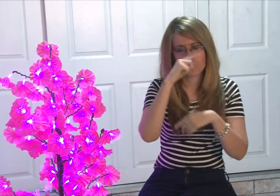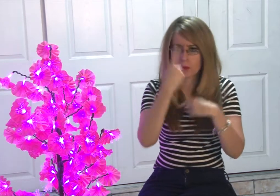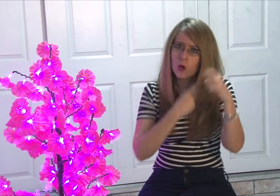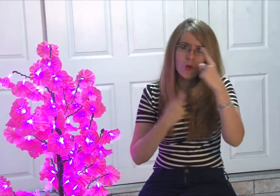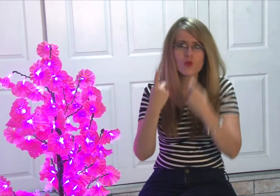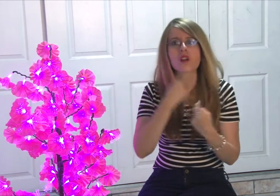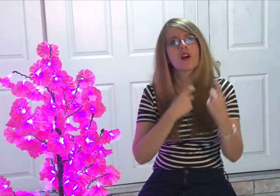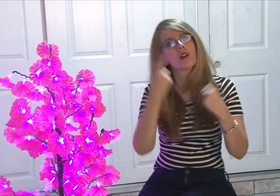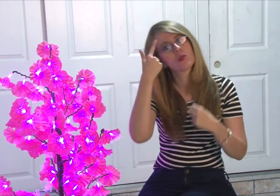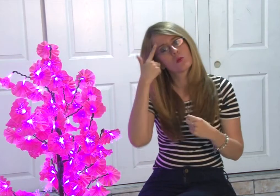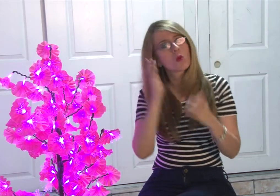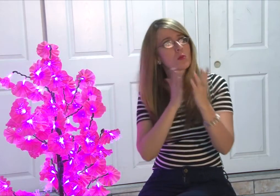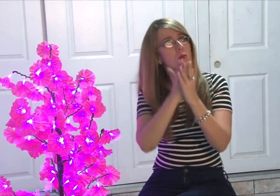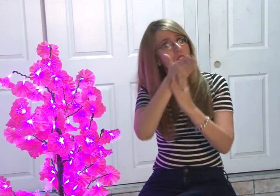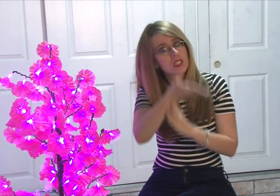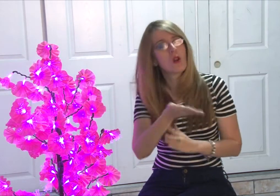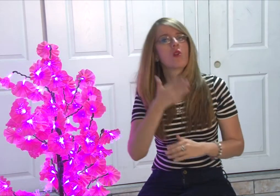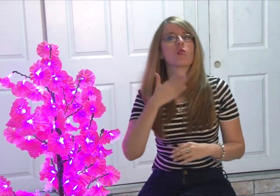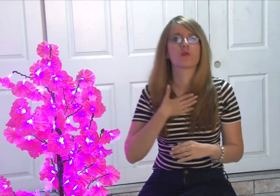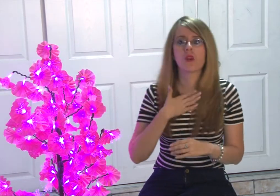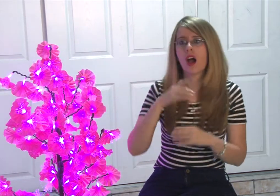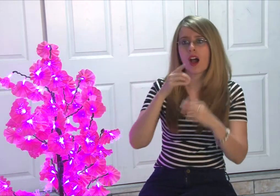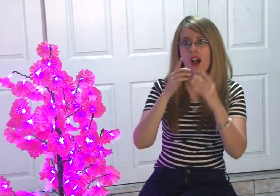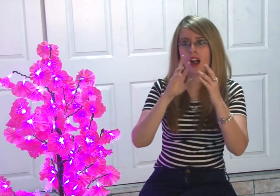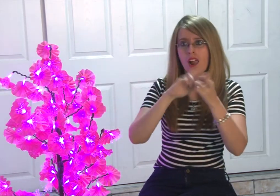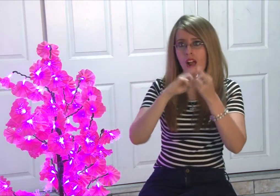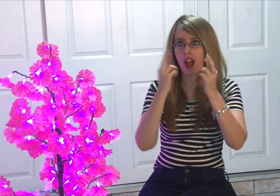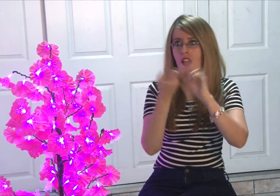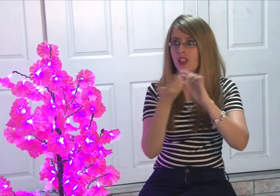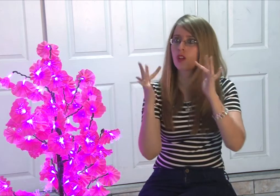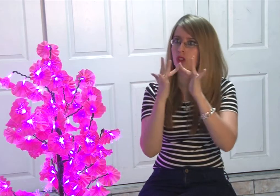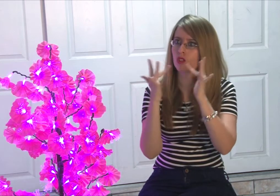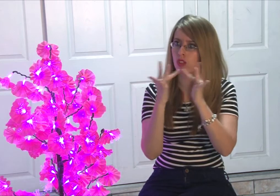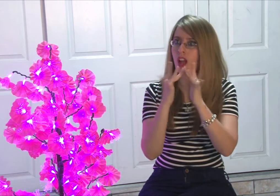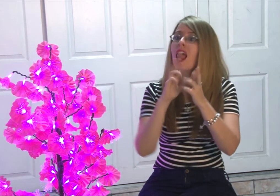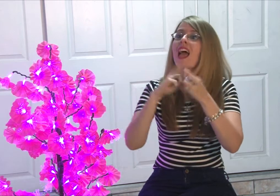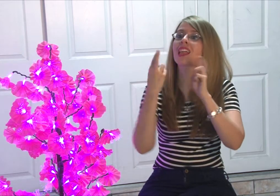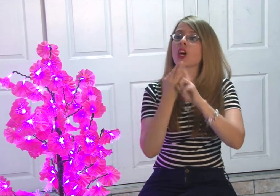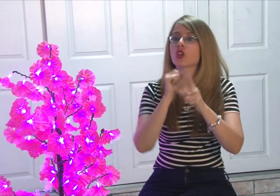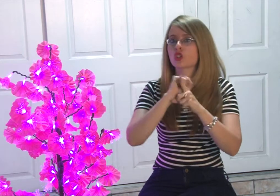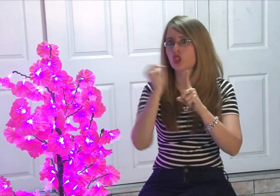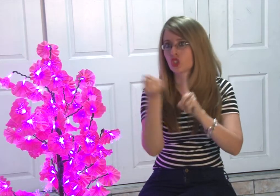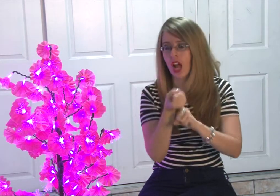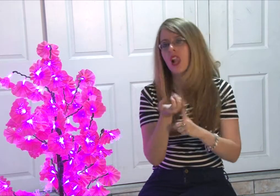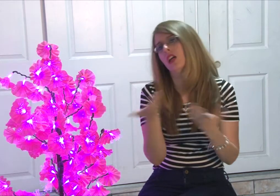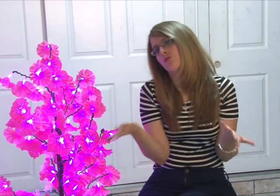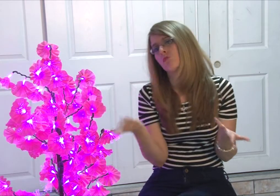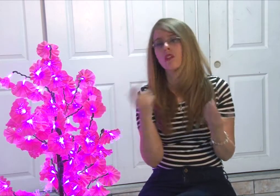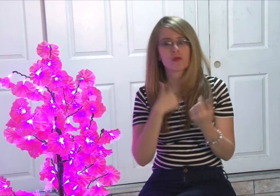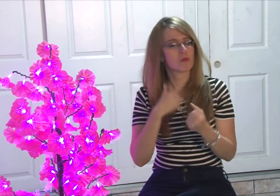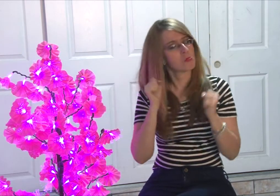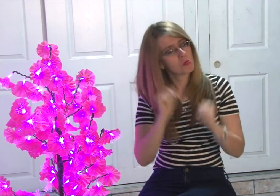preguntarme por medio de mi correo,